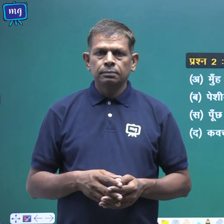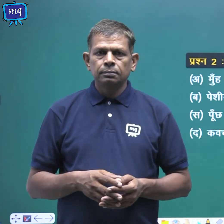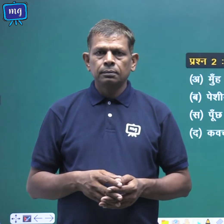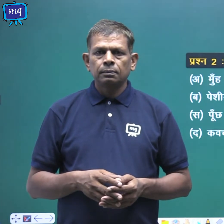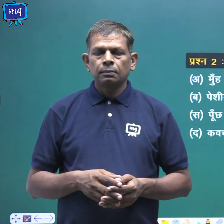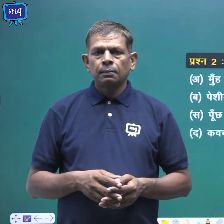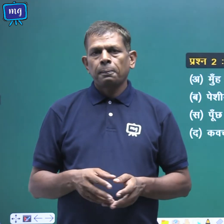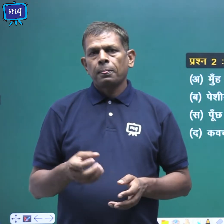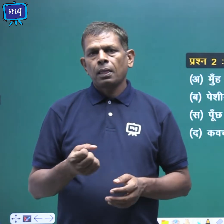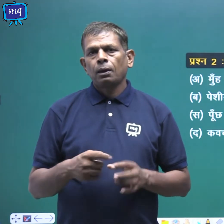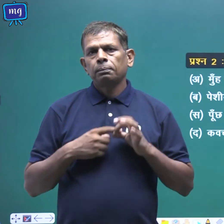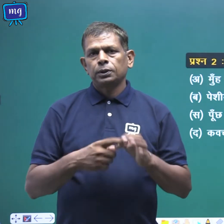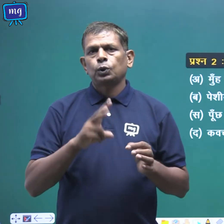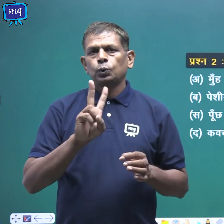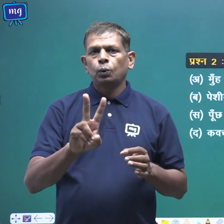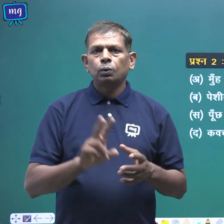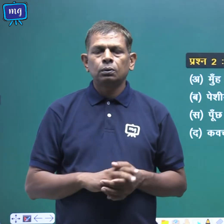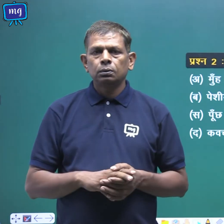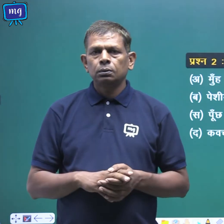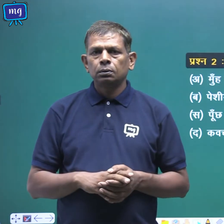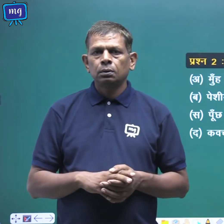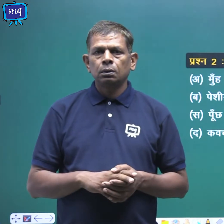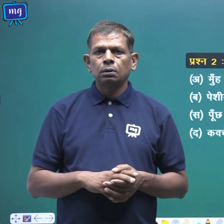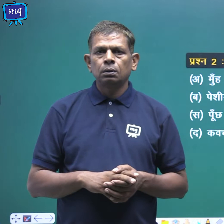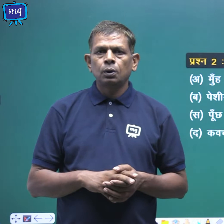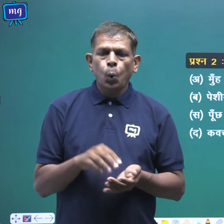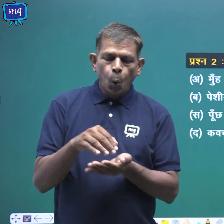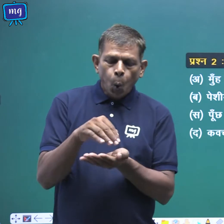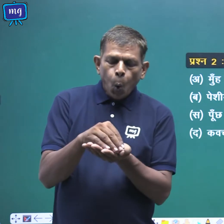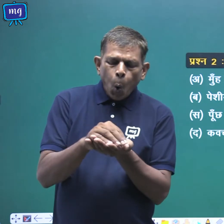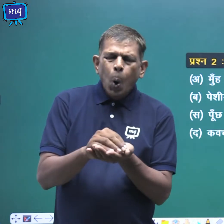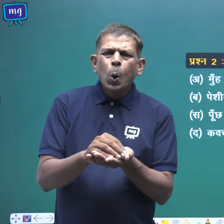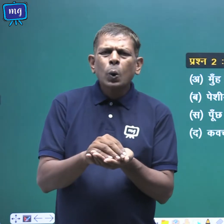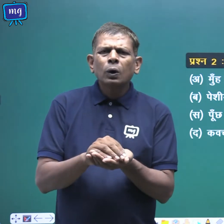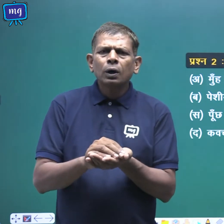प्रश्न दो गोंगा चलता है